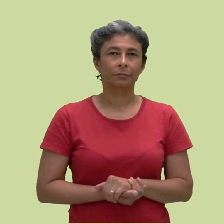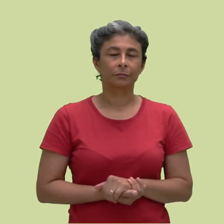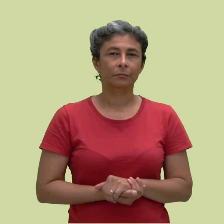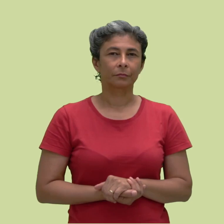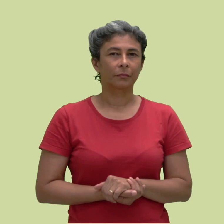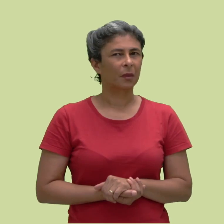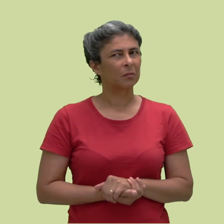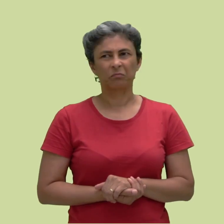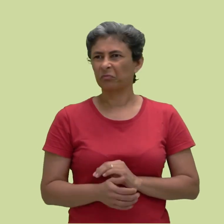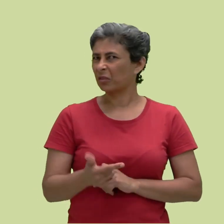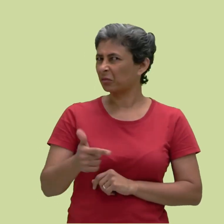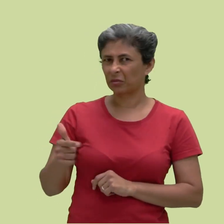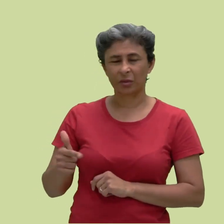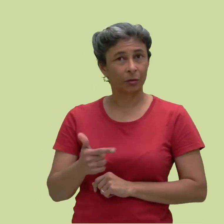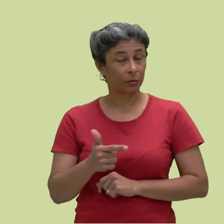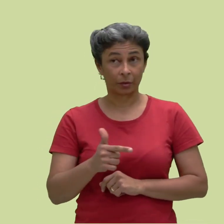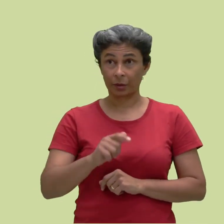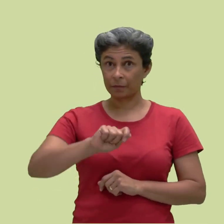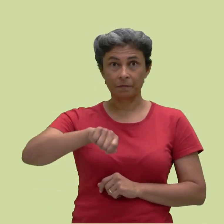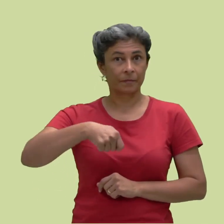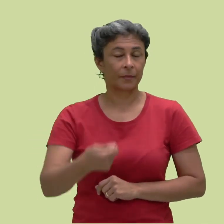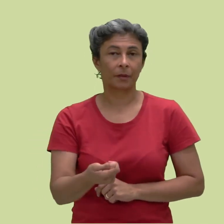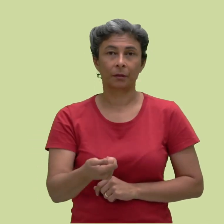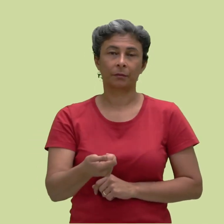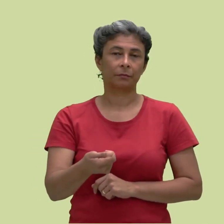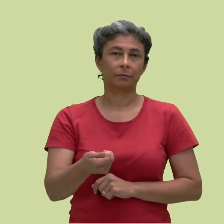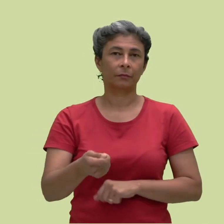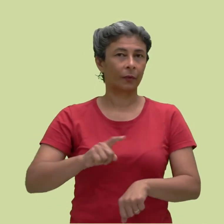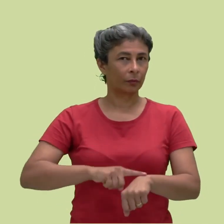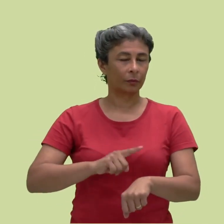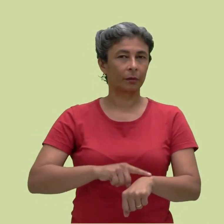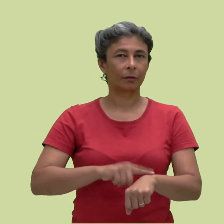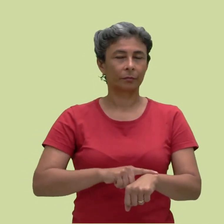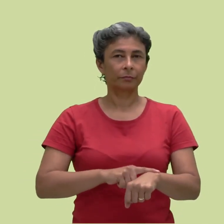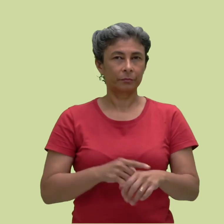Nem sempre é necessário fazer a marcação do tempo presente.